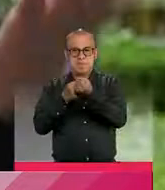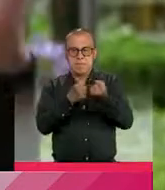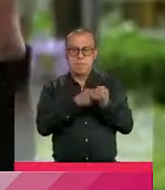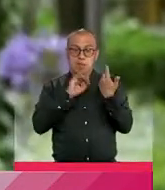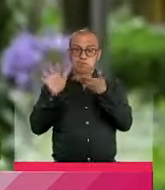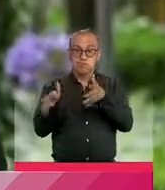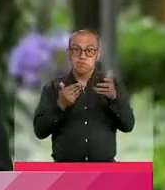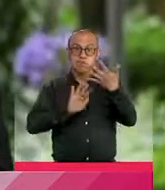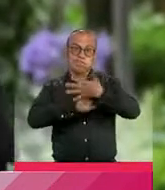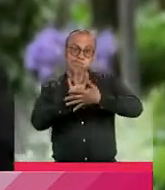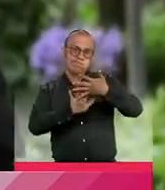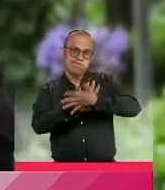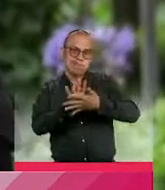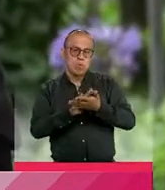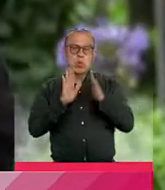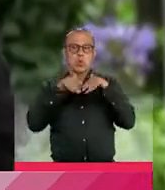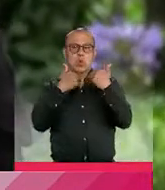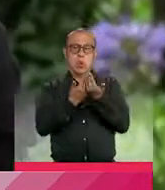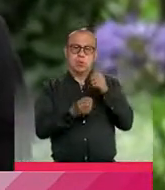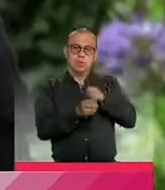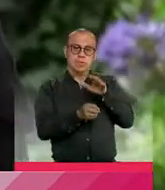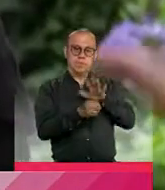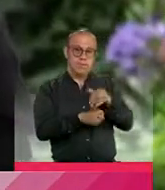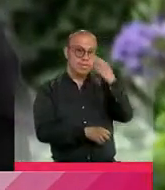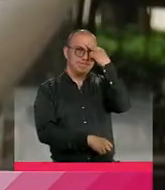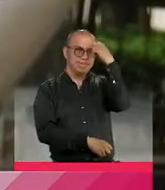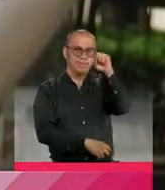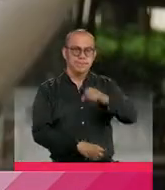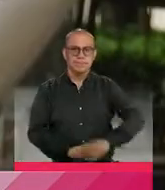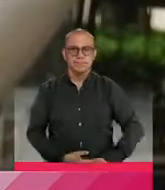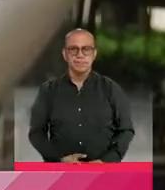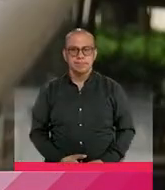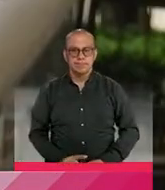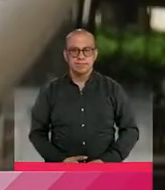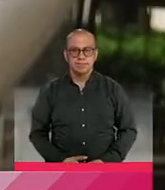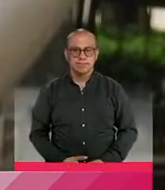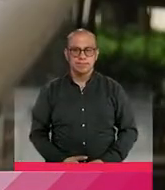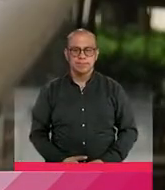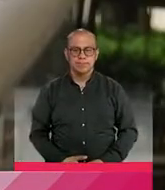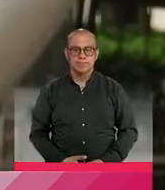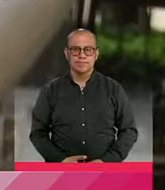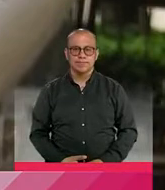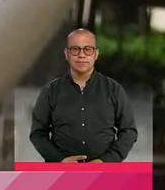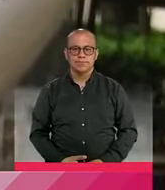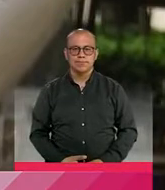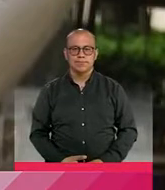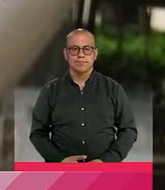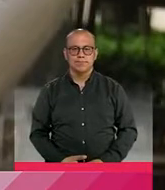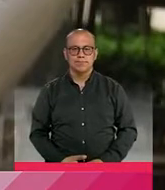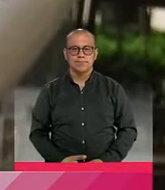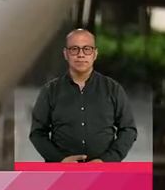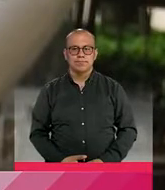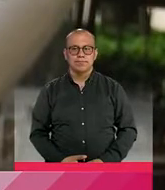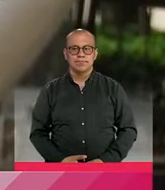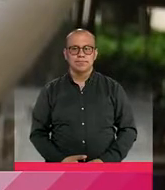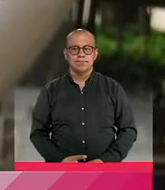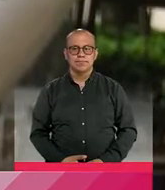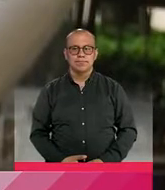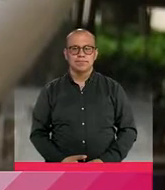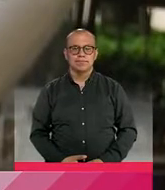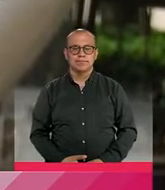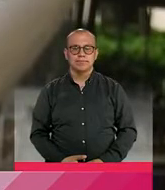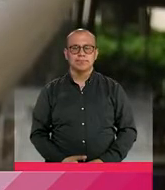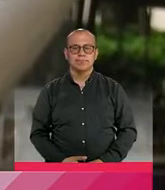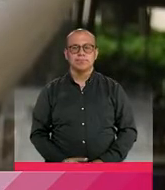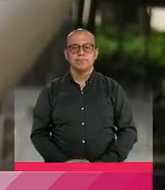enseñanza de lengua de señas en el Colegio Distrital Manuela Beltrán. Hay varios triunfos. ejemplo, el lograr que muchas